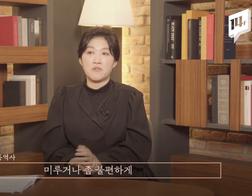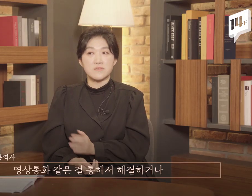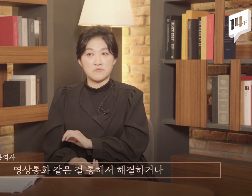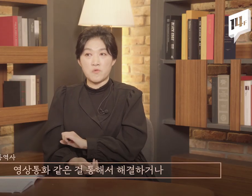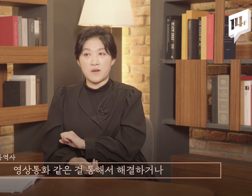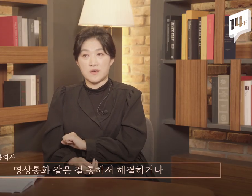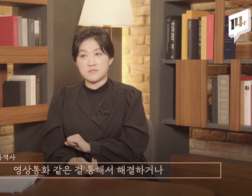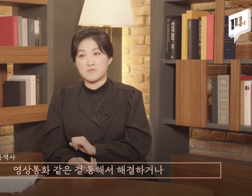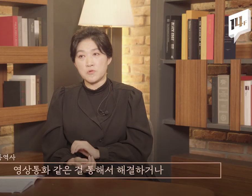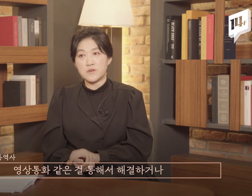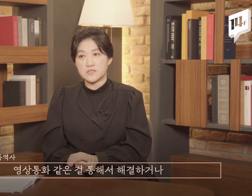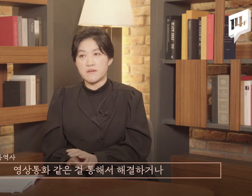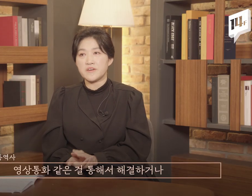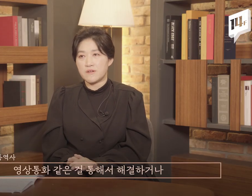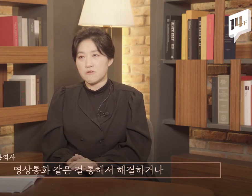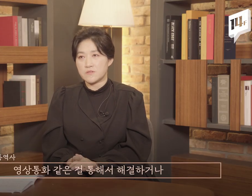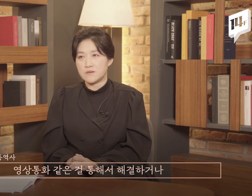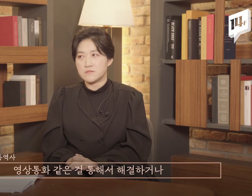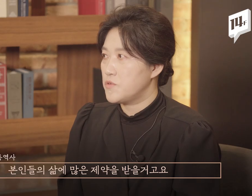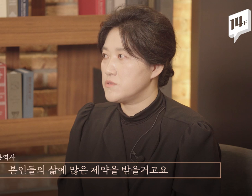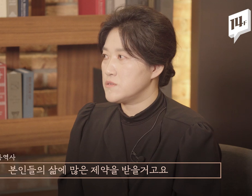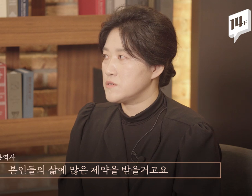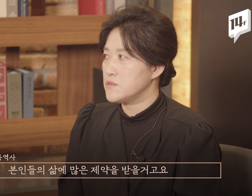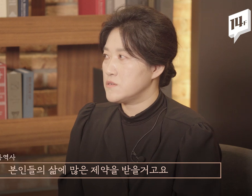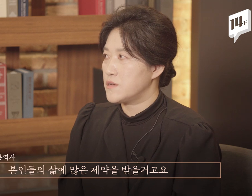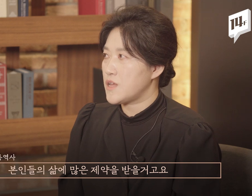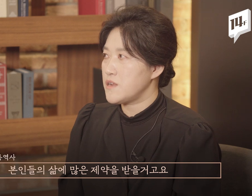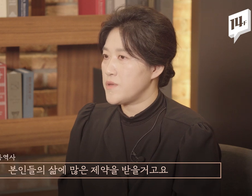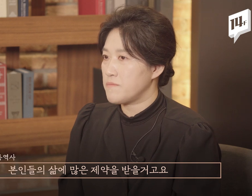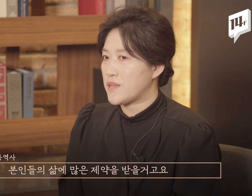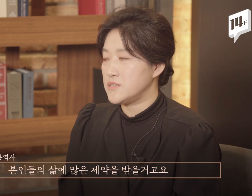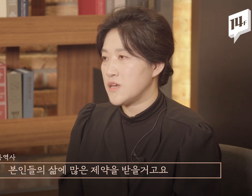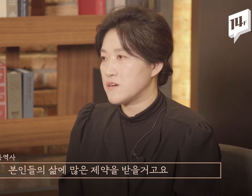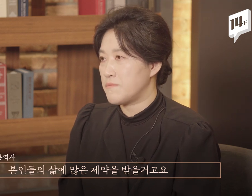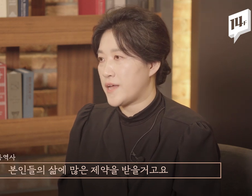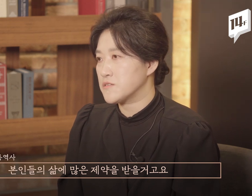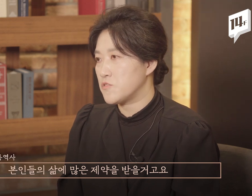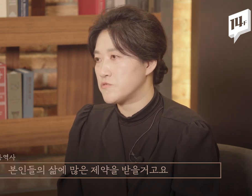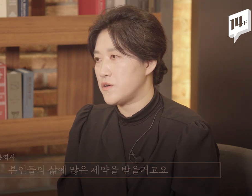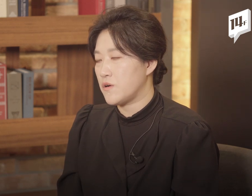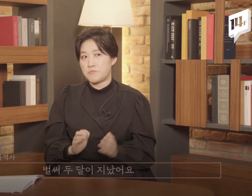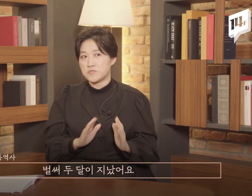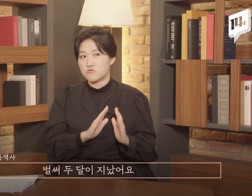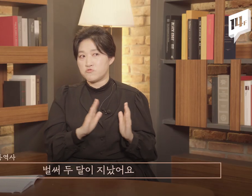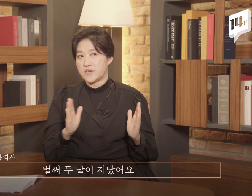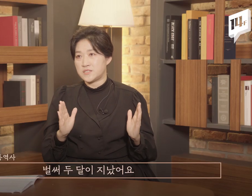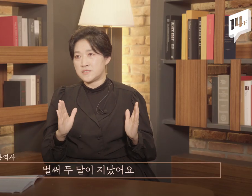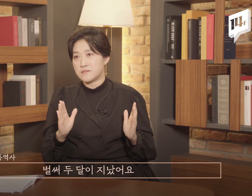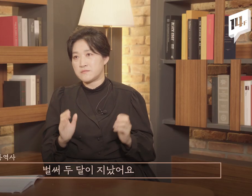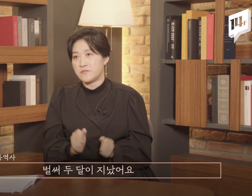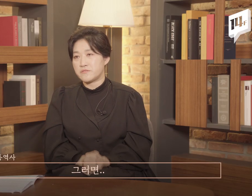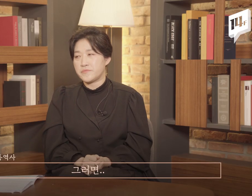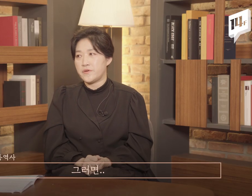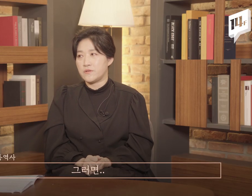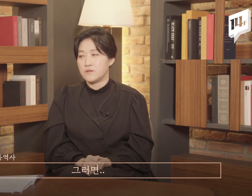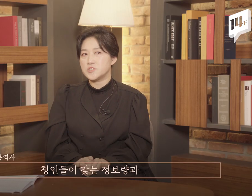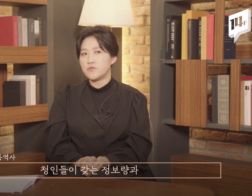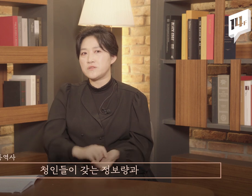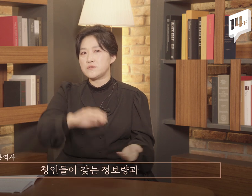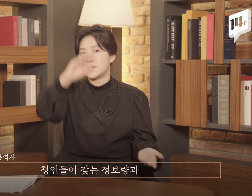영상통화 같은 걸 통해서 해결하거나 해서 본인들의 삶에 많은 제약을 받을 거고요. 벌써 두 달이 지났어요. 그러면 청인들이